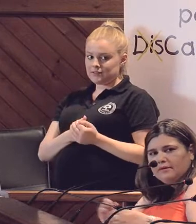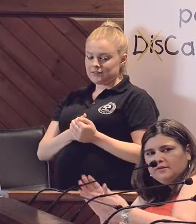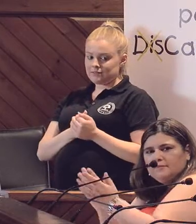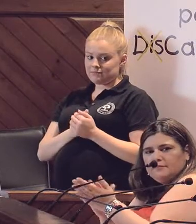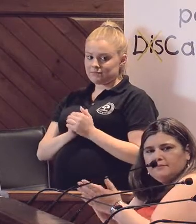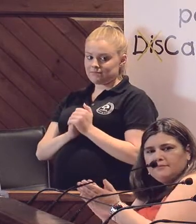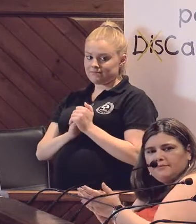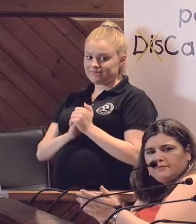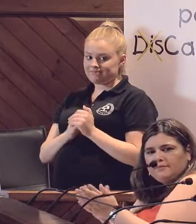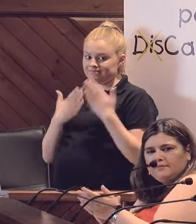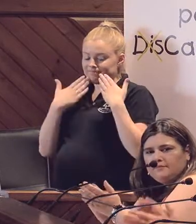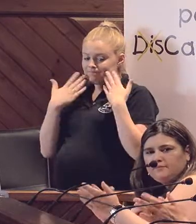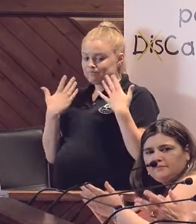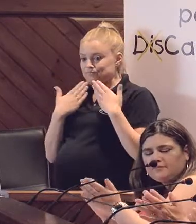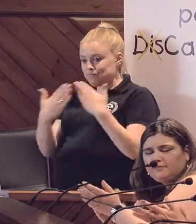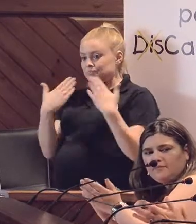¿Vale? Muchas gracias.